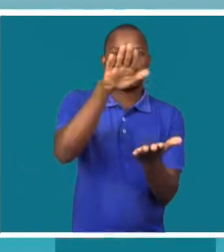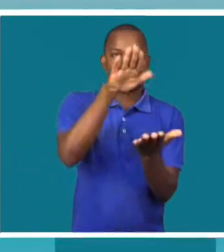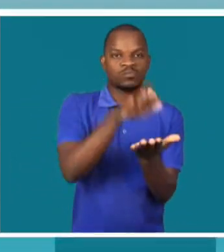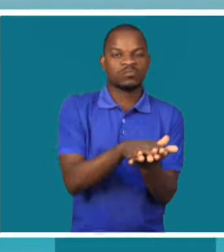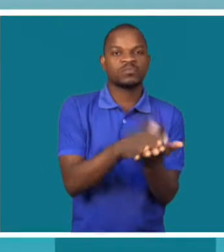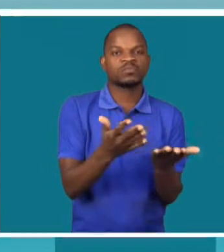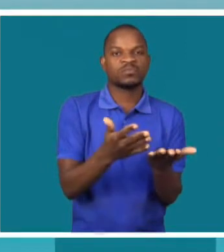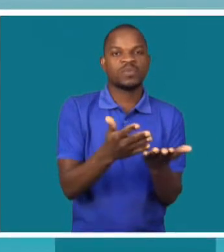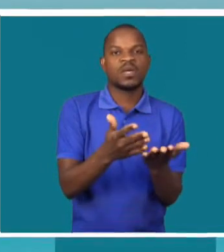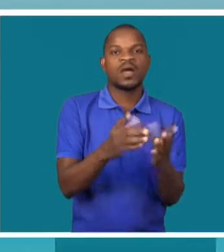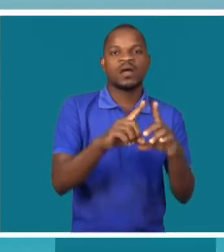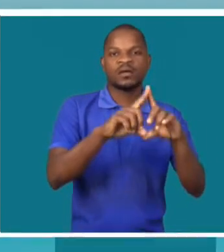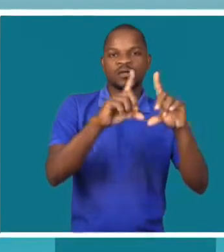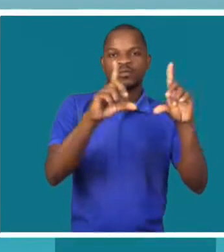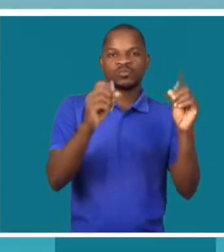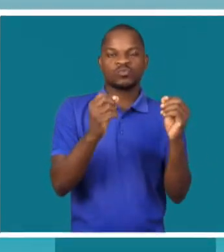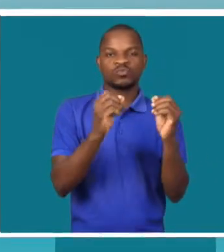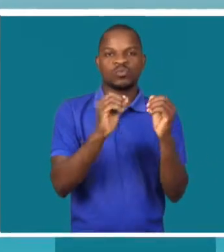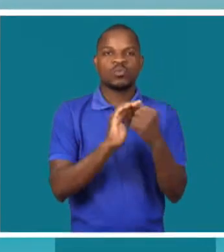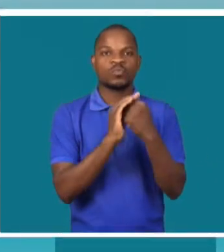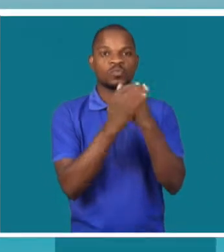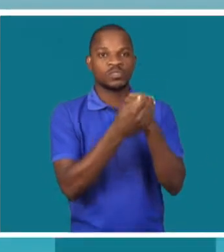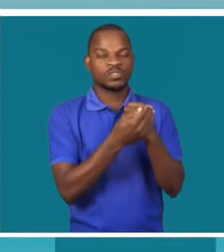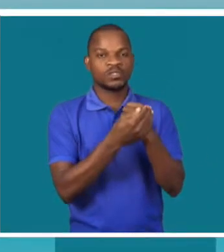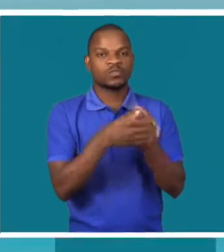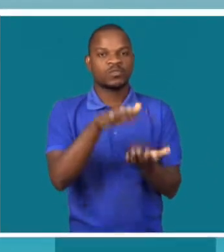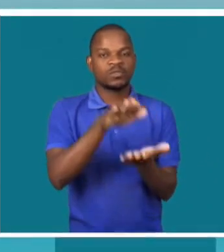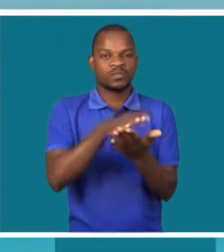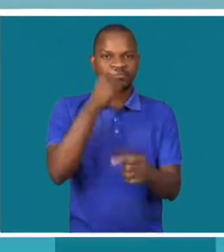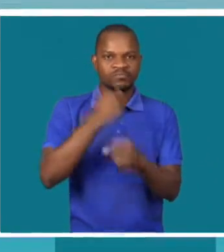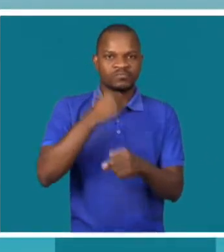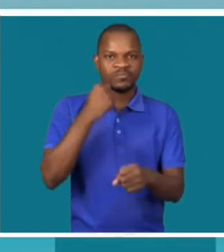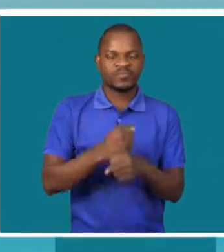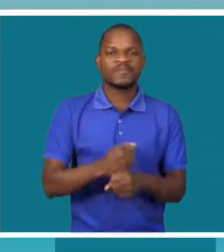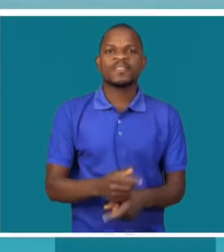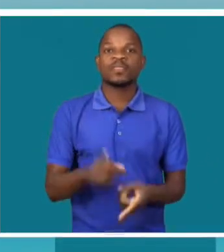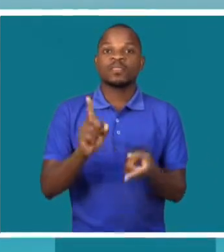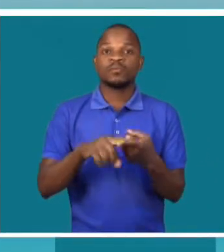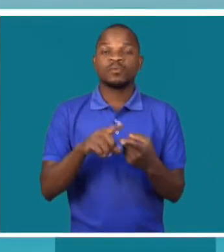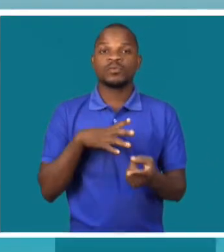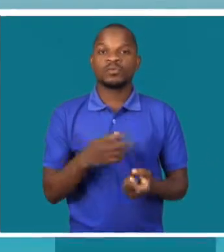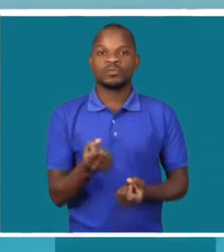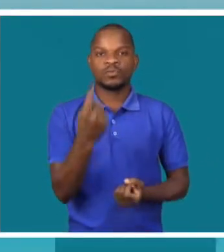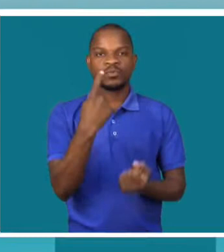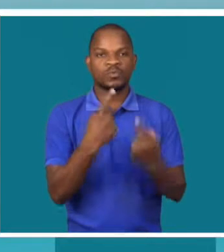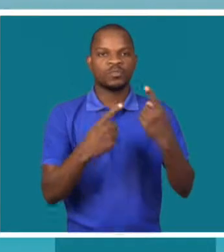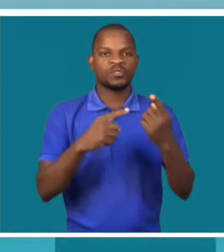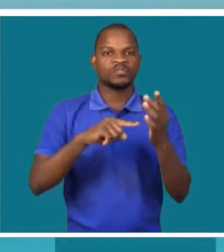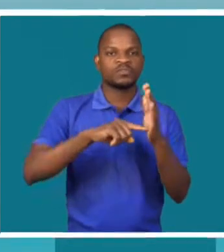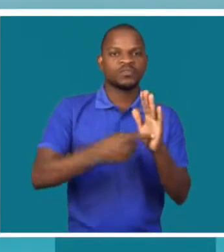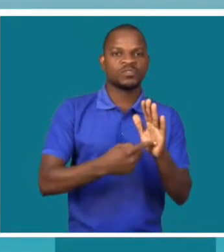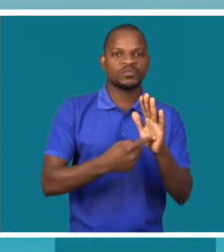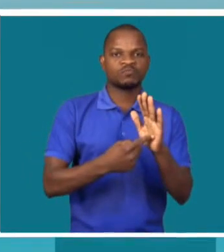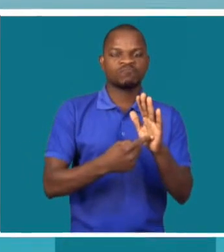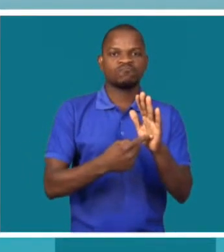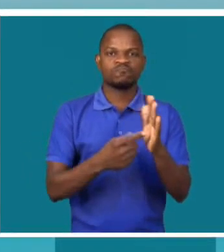proteção no trabalho. Vezes sem conta, detecta-se em empresas, trabalhadores.